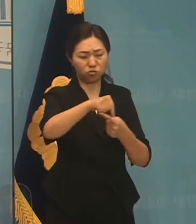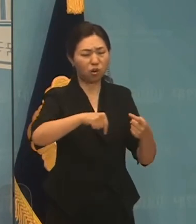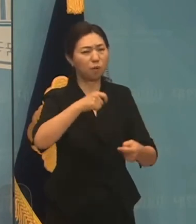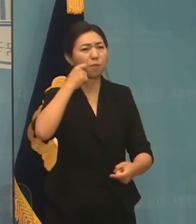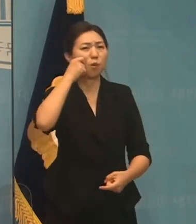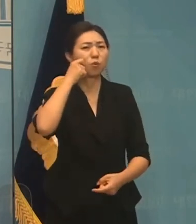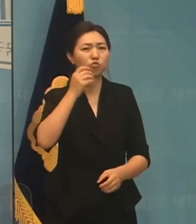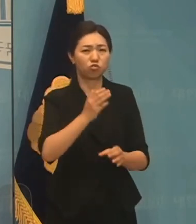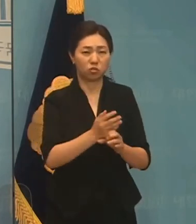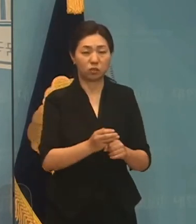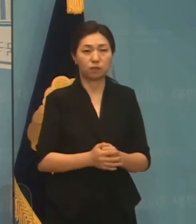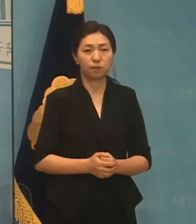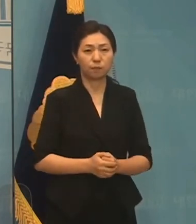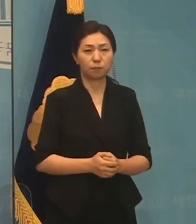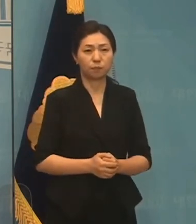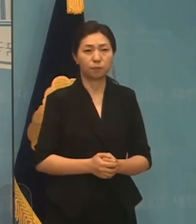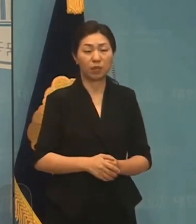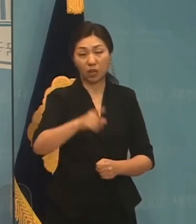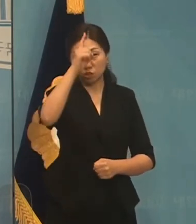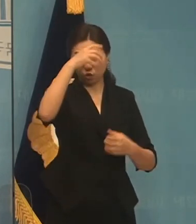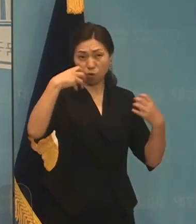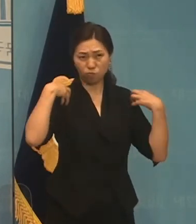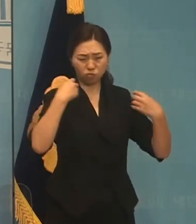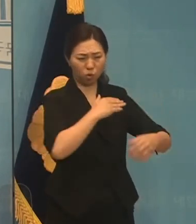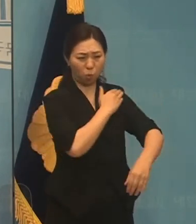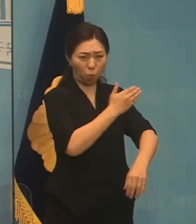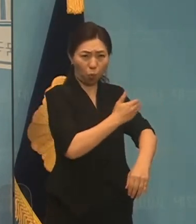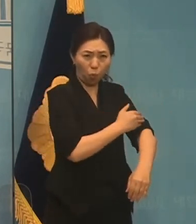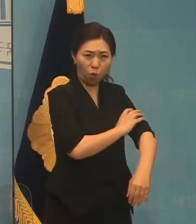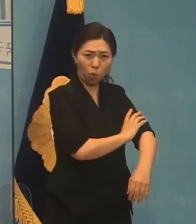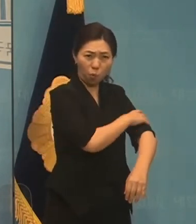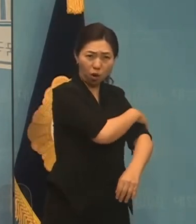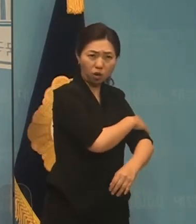그러니 공권력이 방망하고 있습니다.